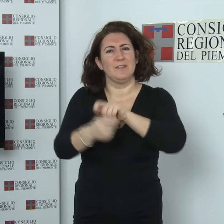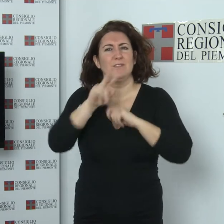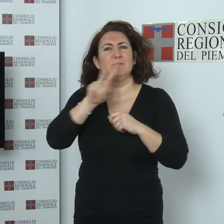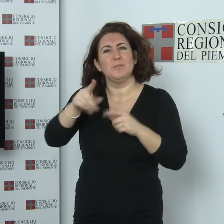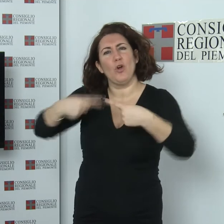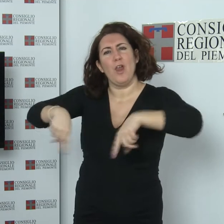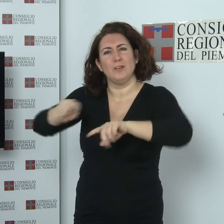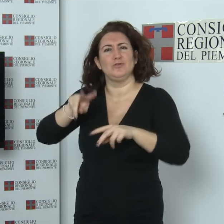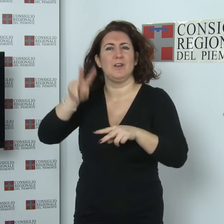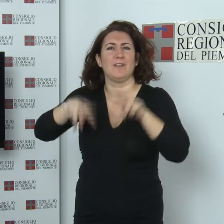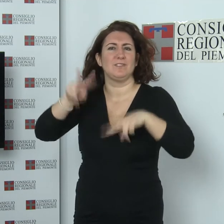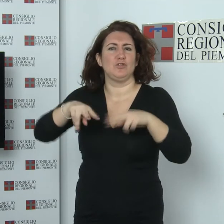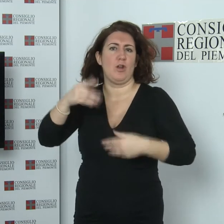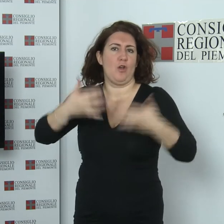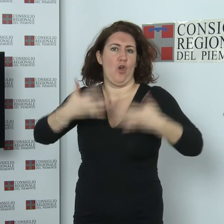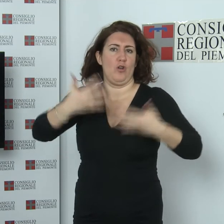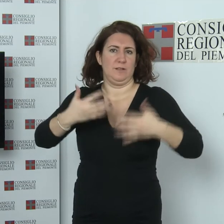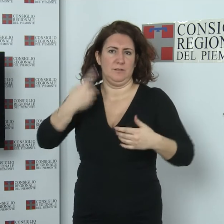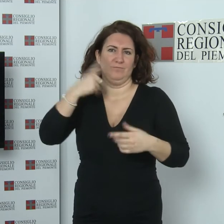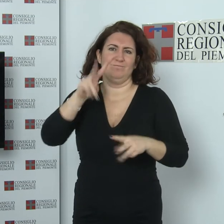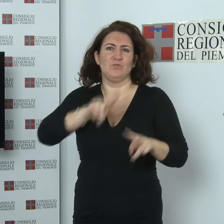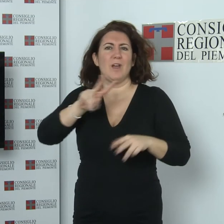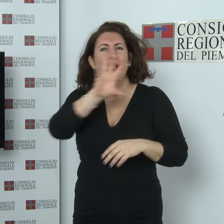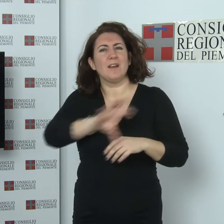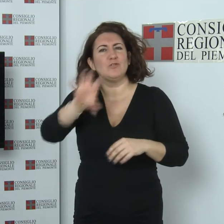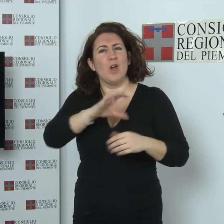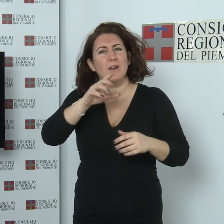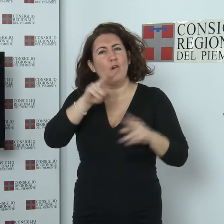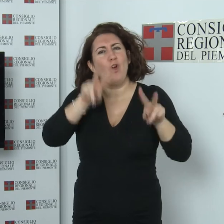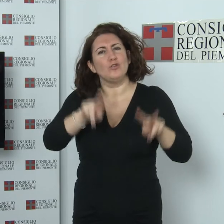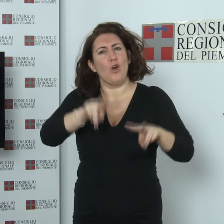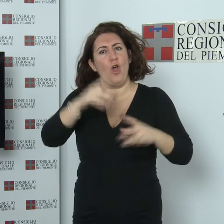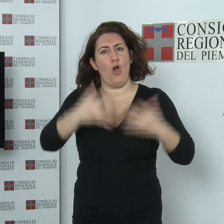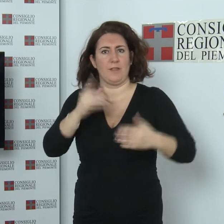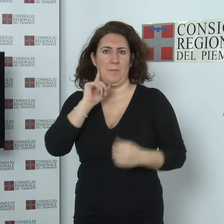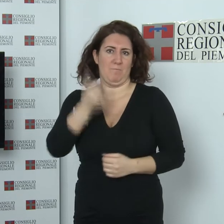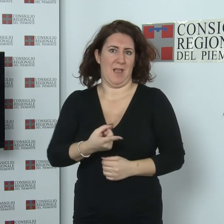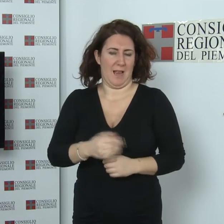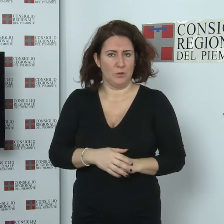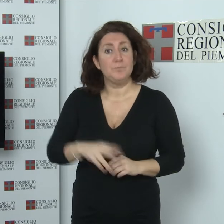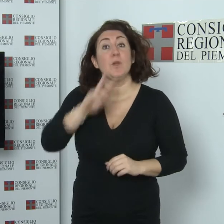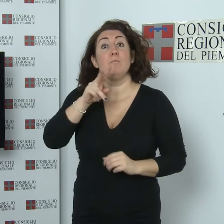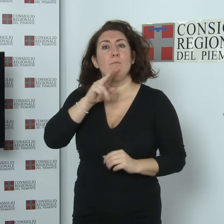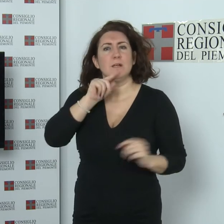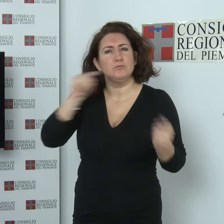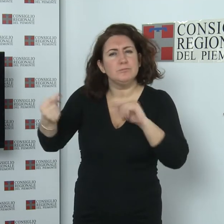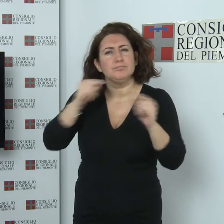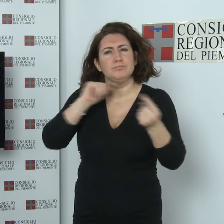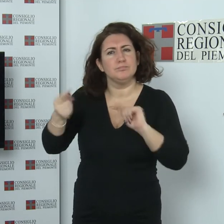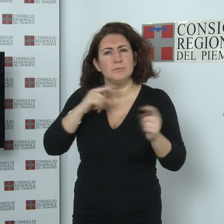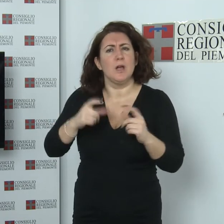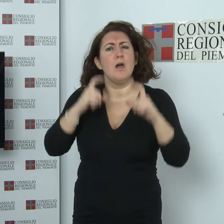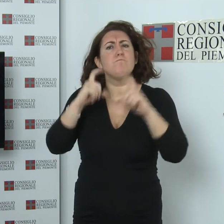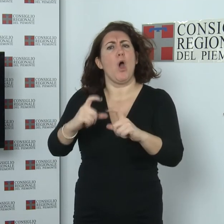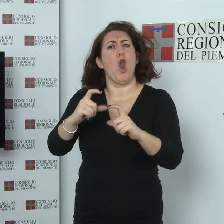Revisori dei Conti per migliorare il controllo contabile della Regione. Nel pomeriggio ha svolto un ampio dibattito sulla riscossione del bollo auto,